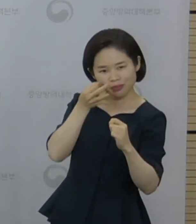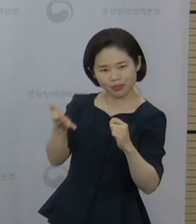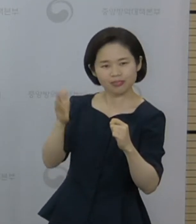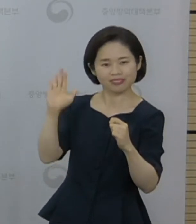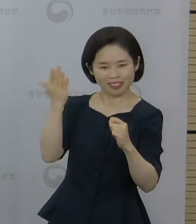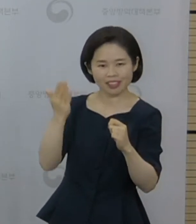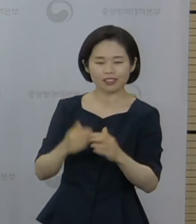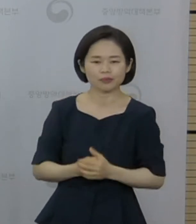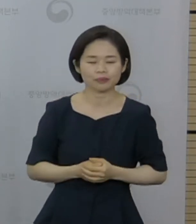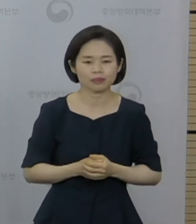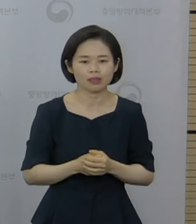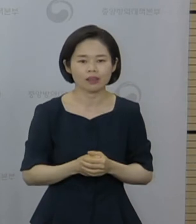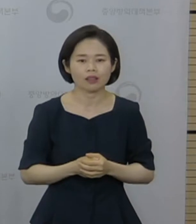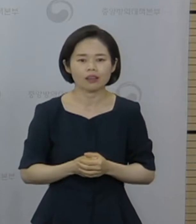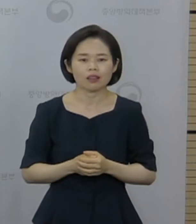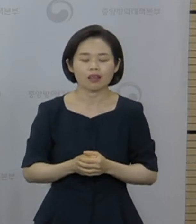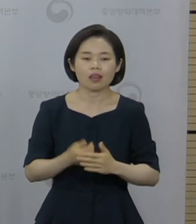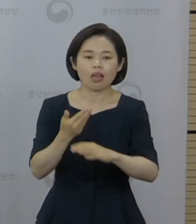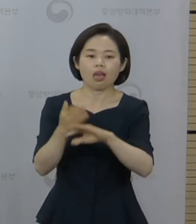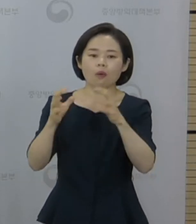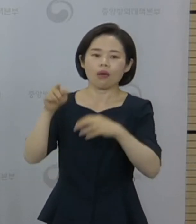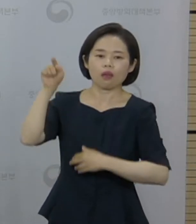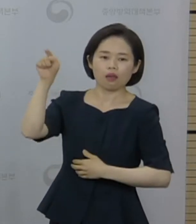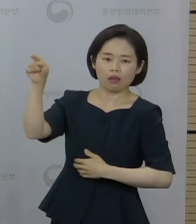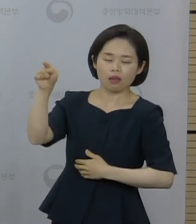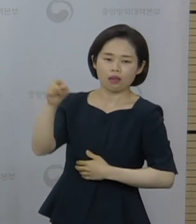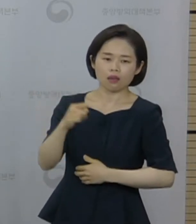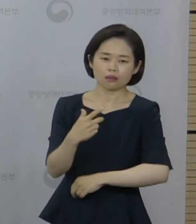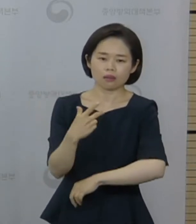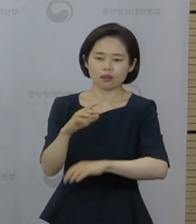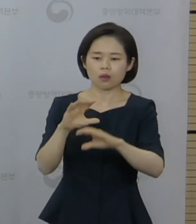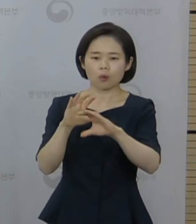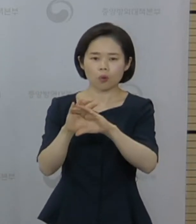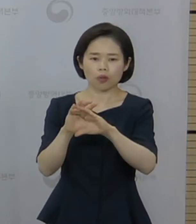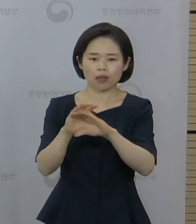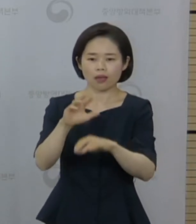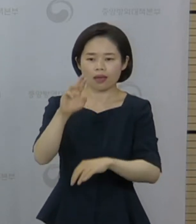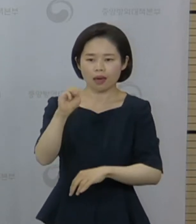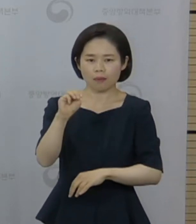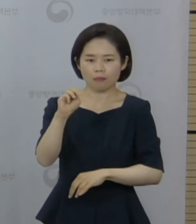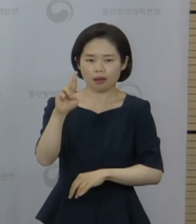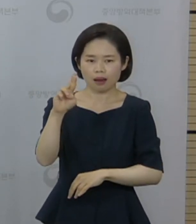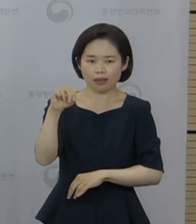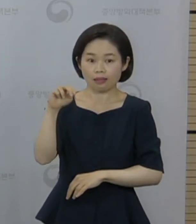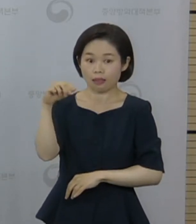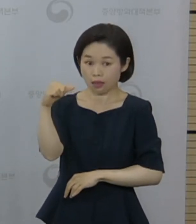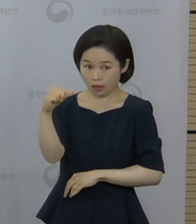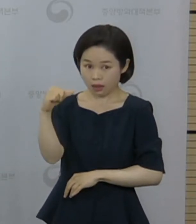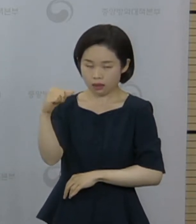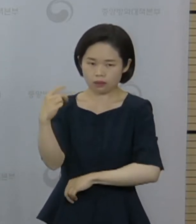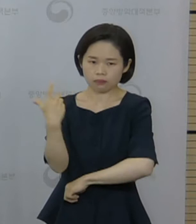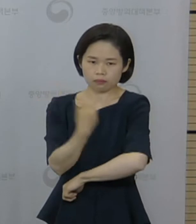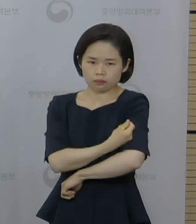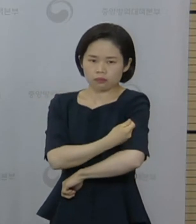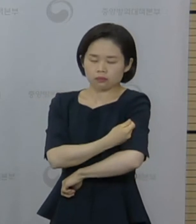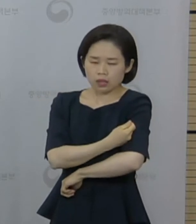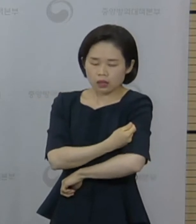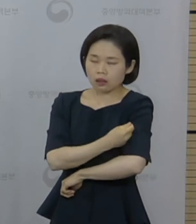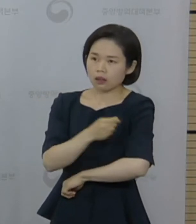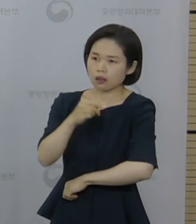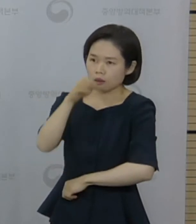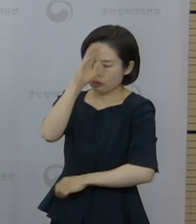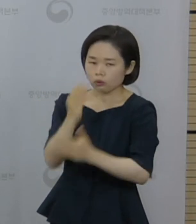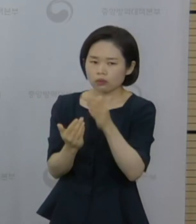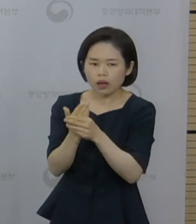최근 국외에서 코로나19 mRNA 백신 접종 후에 드물지만 심근염, 심낭염 발생이 보고됨에 따라서